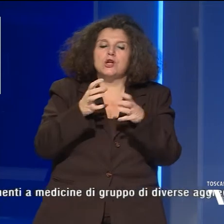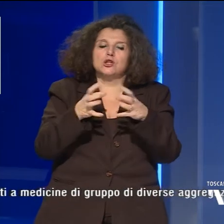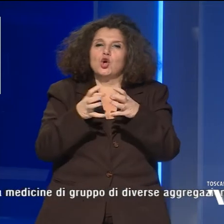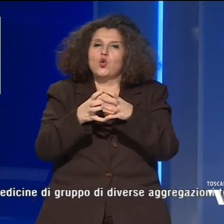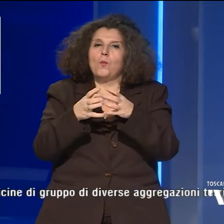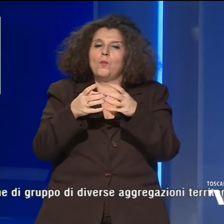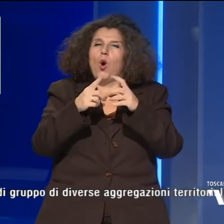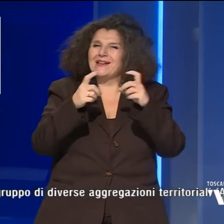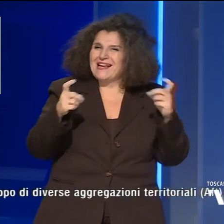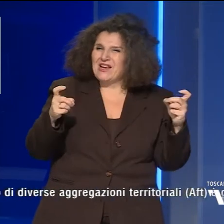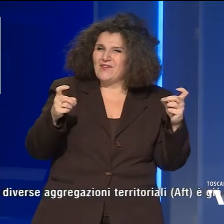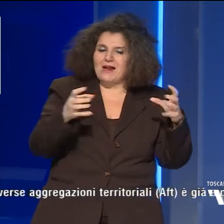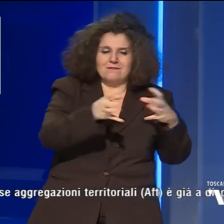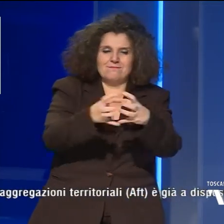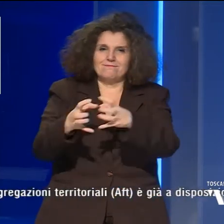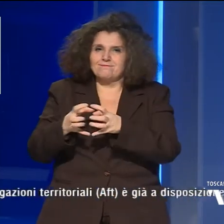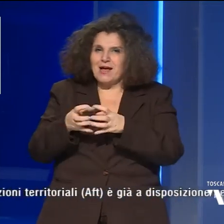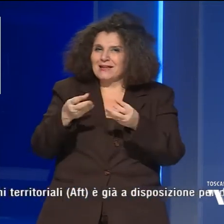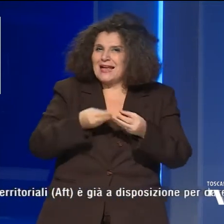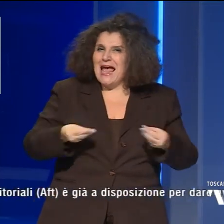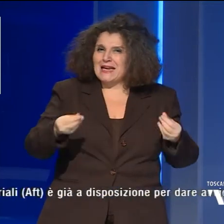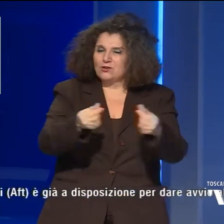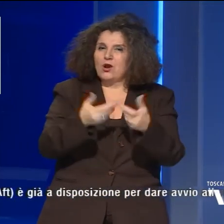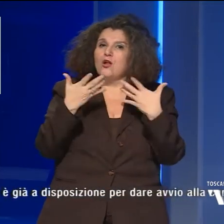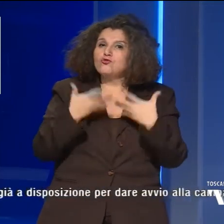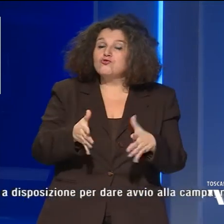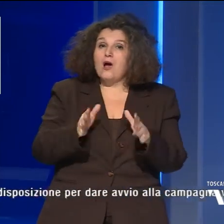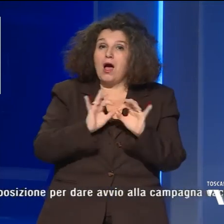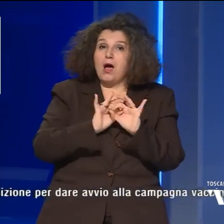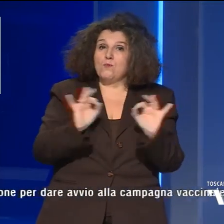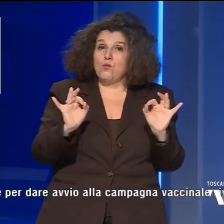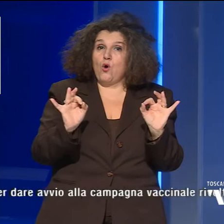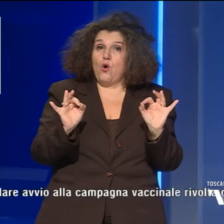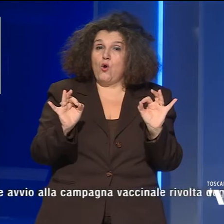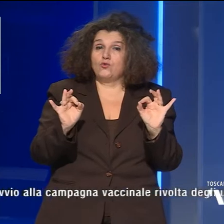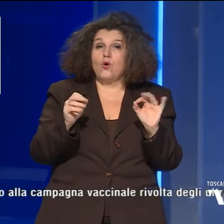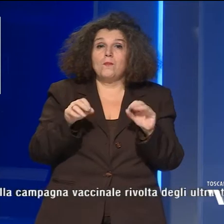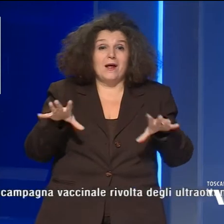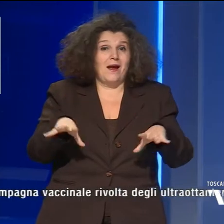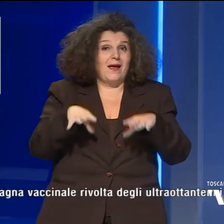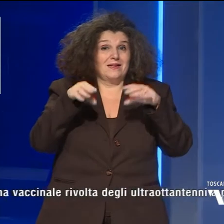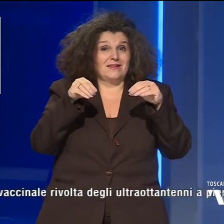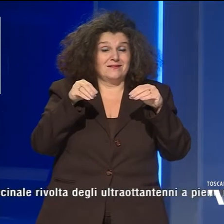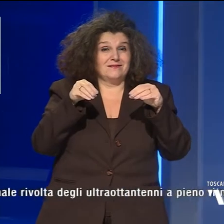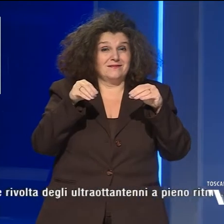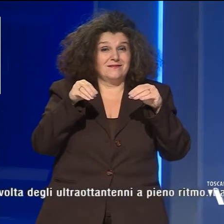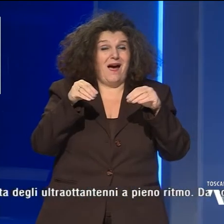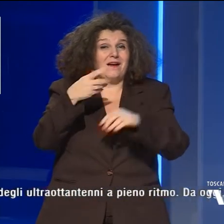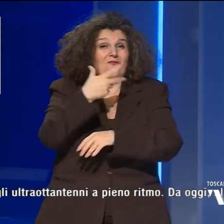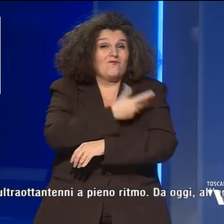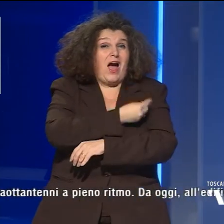diverse aggregazioni territoriali è già a disposizione per dare avvio alla campagna